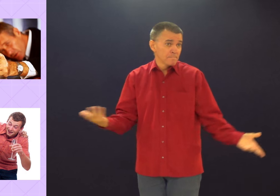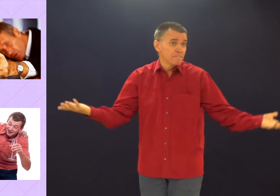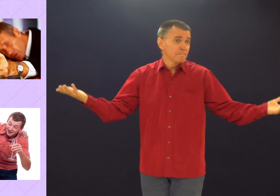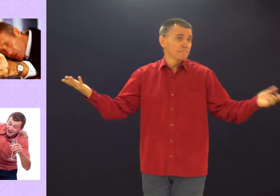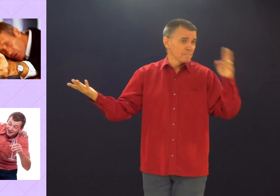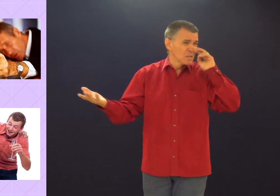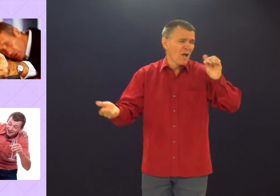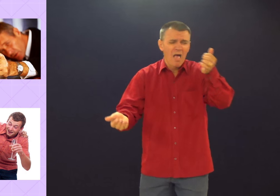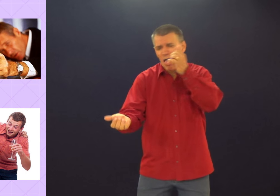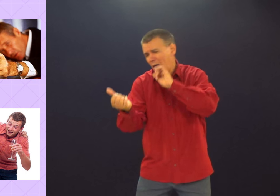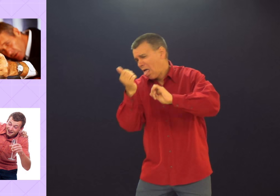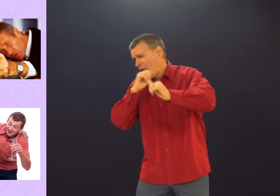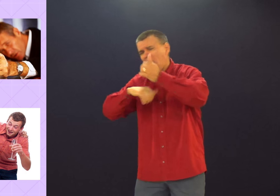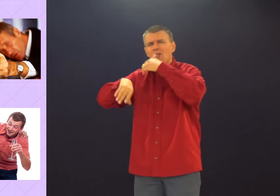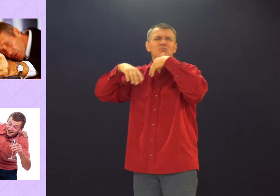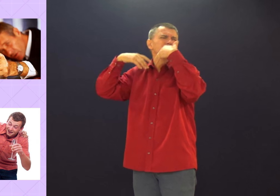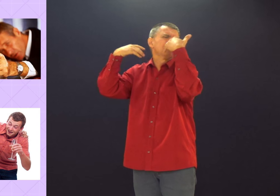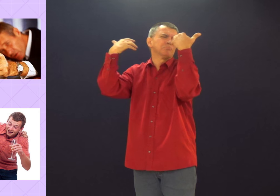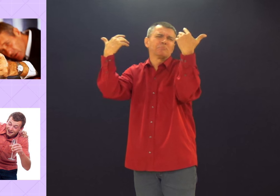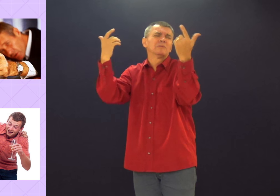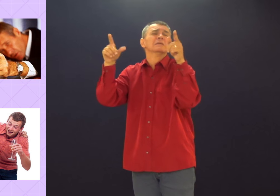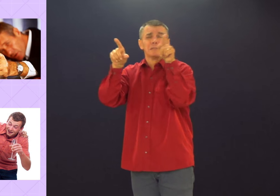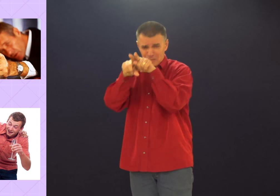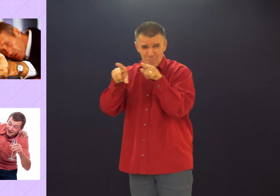Isso aqui também. Sabe? Bebedeira.